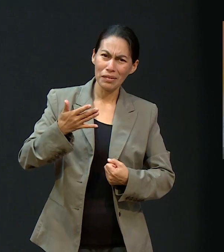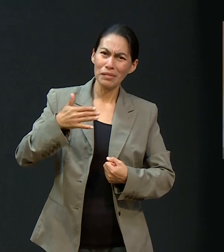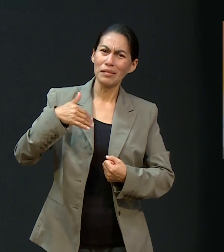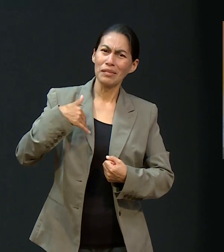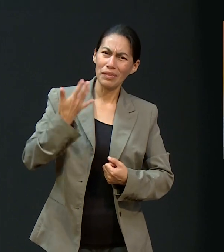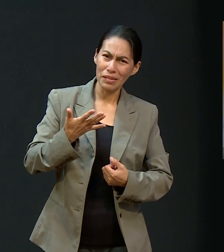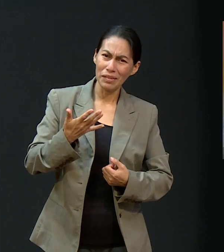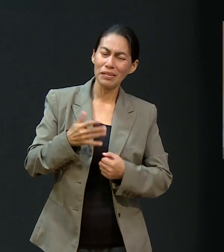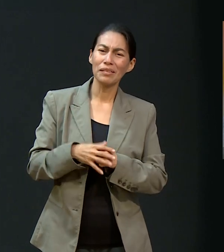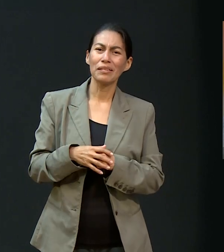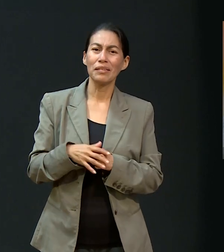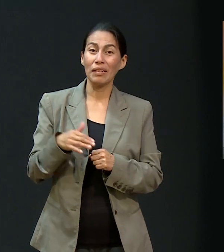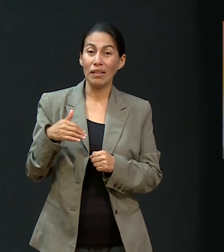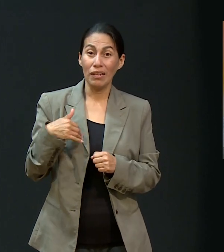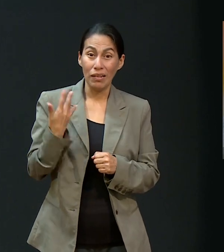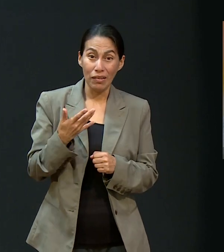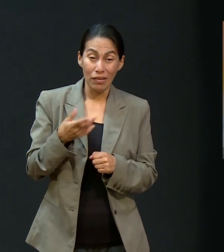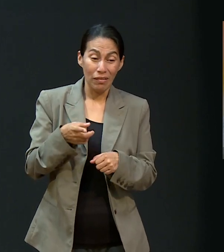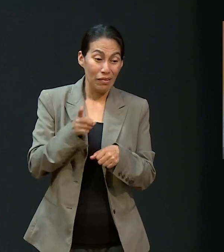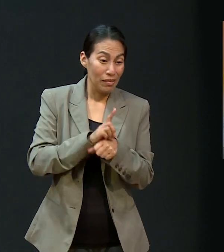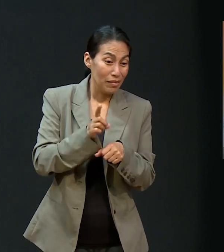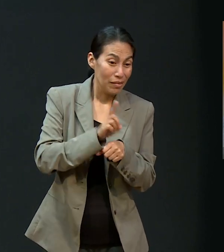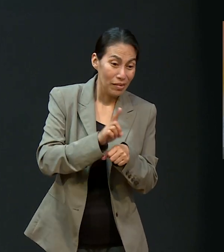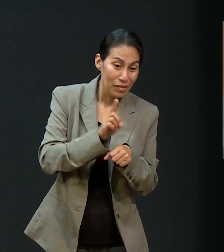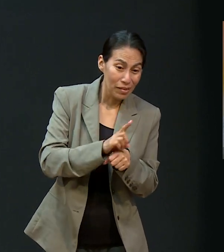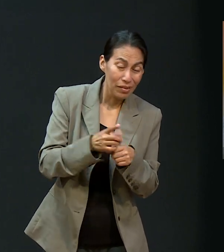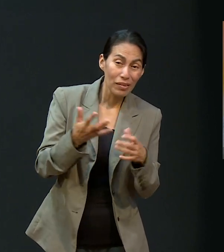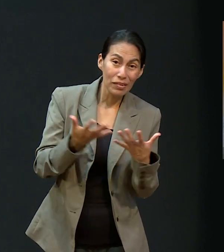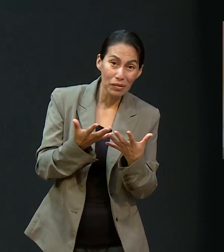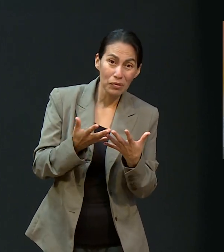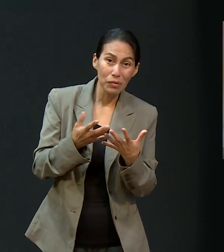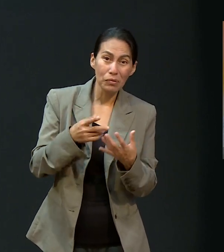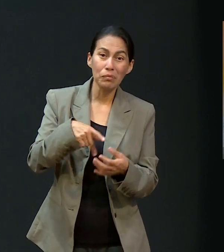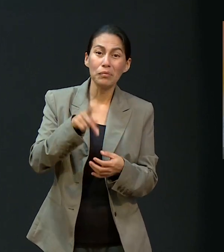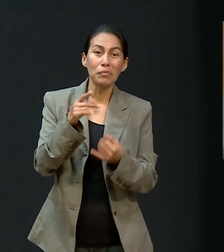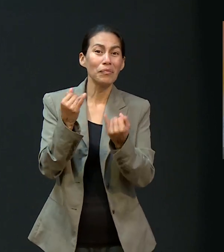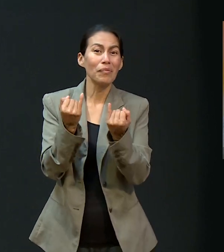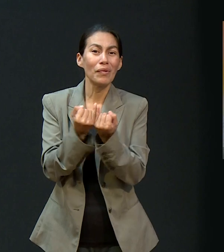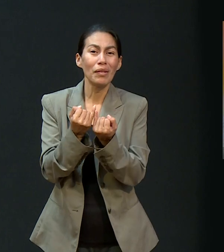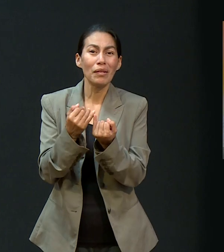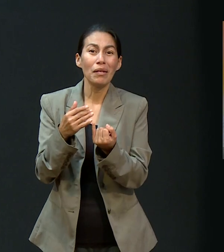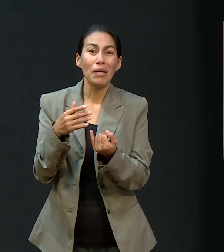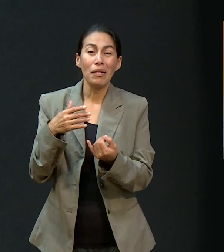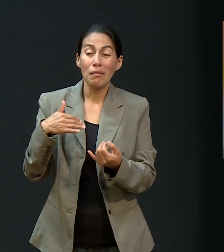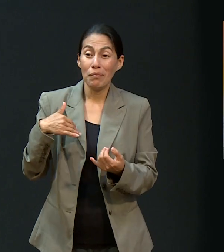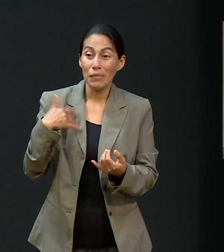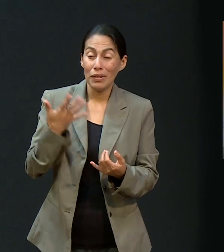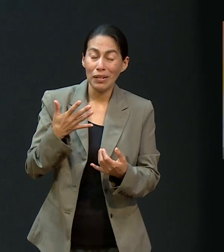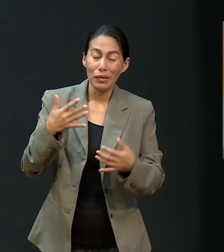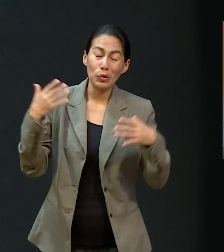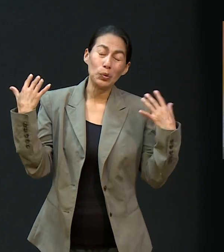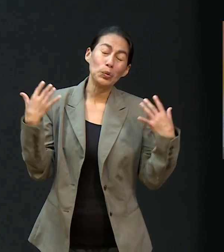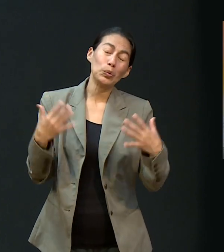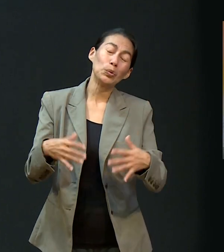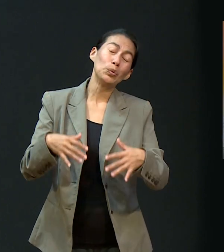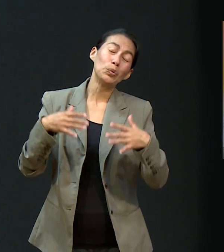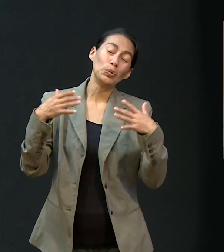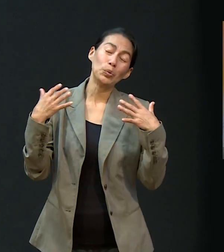Dios sigue siendo un Dios de milagros. Amén. Milagros que nos suceden cotidianamente, pero también milagros de esta